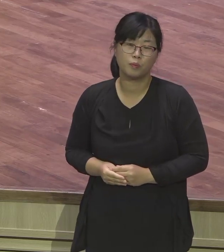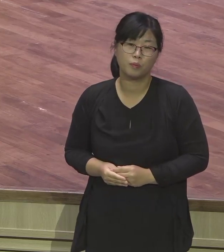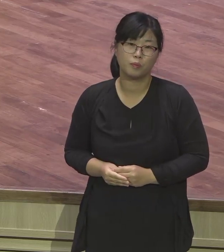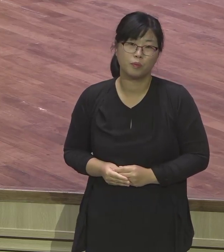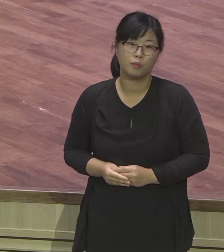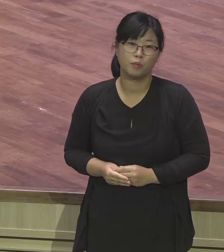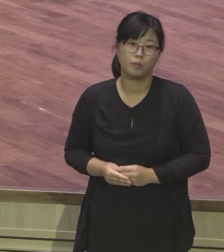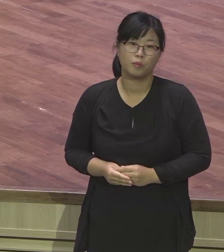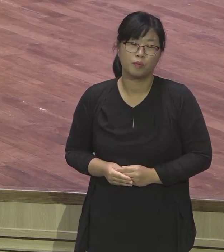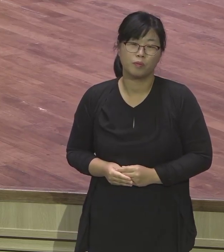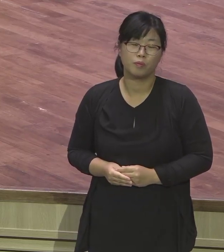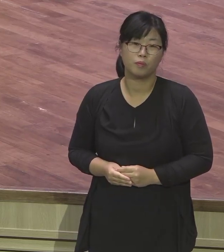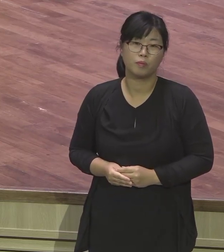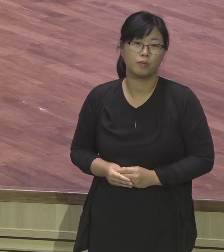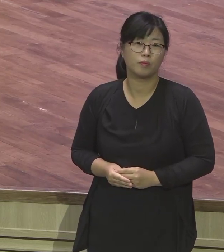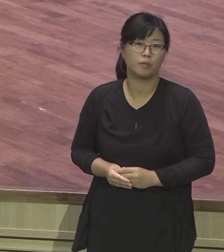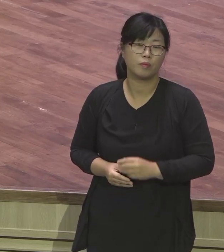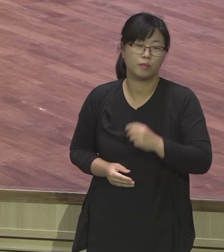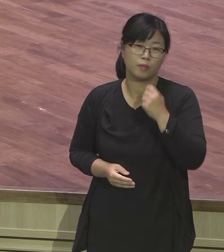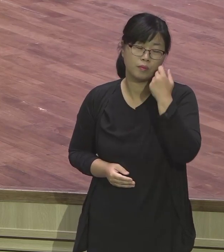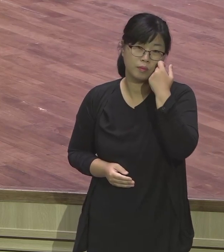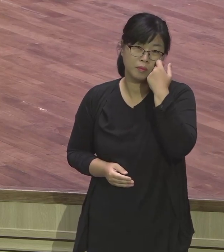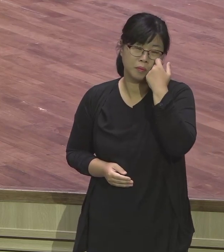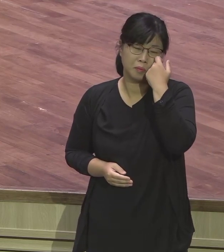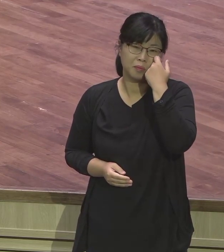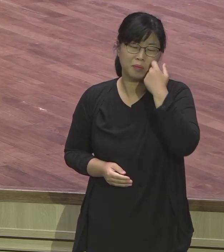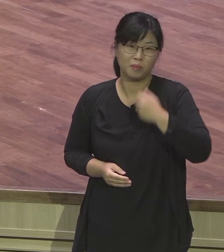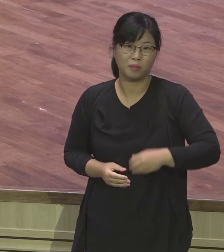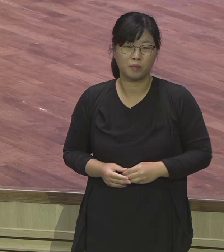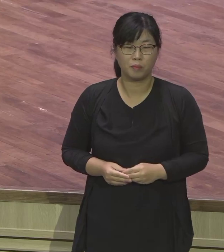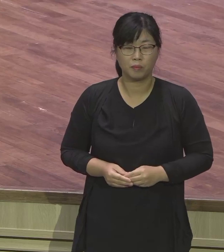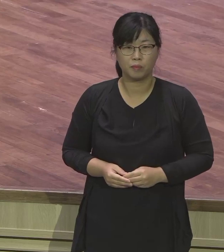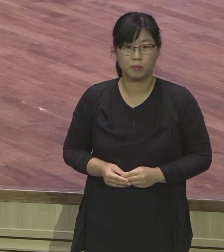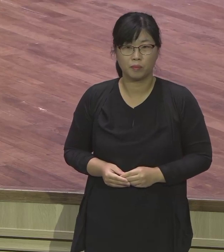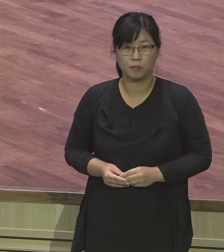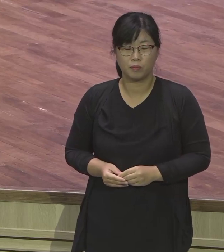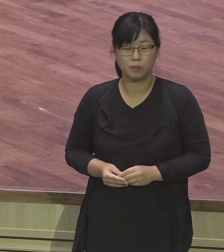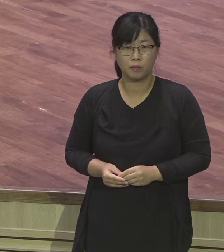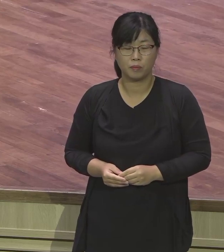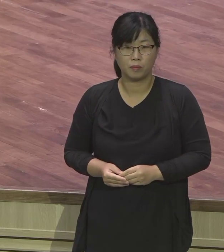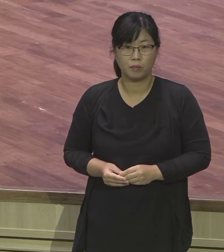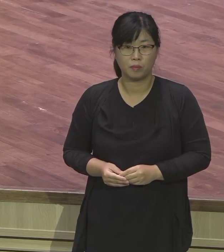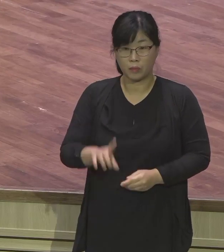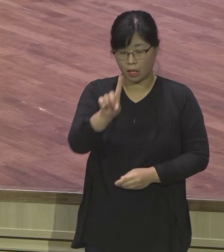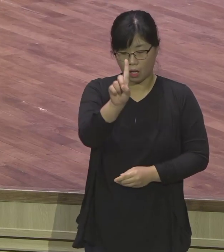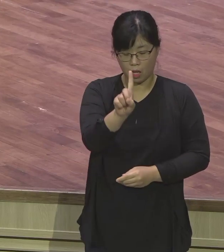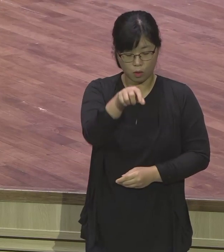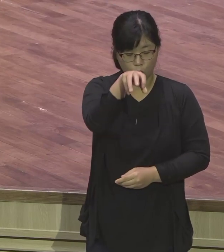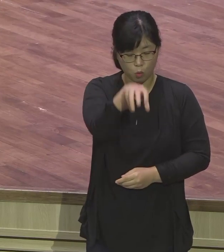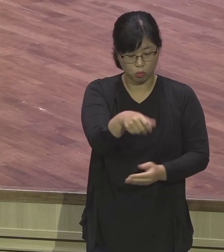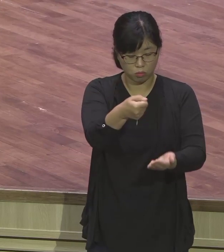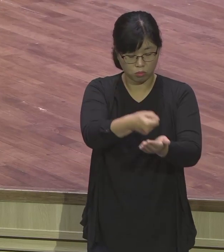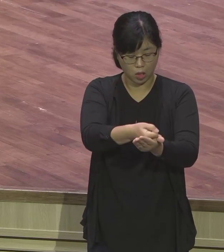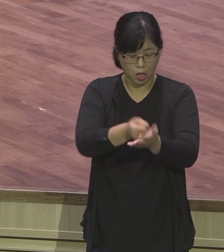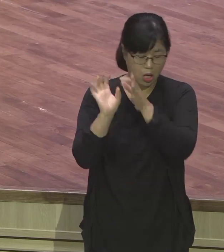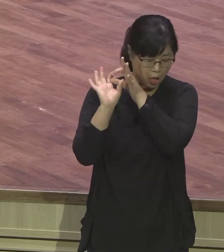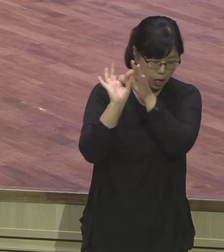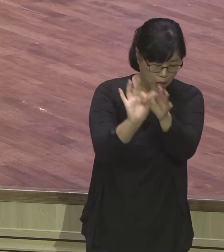서부노예 지역이 좀 다릅니다. 서부노예 재직세미나 하는 현장입니다.